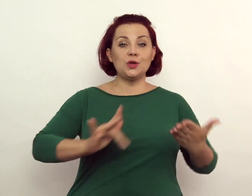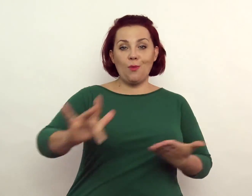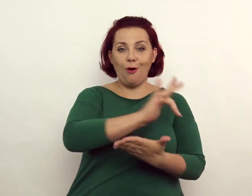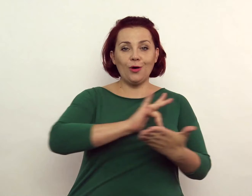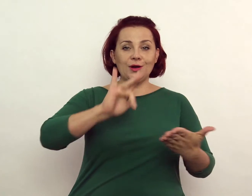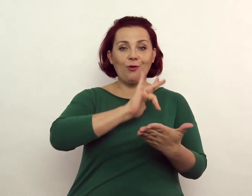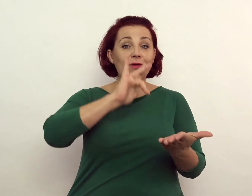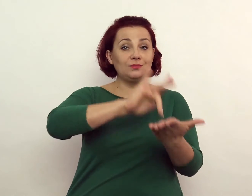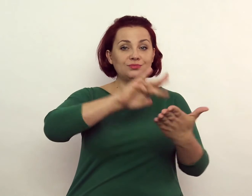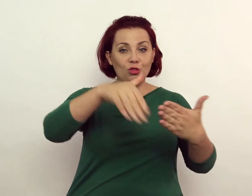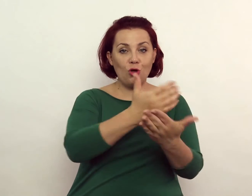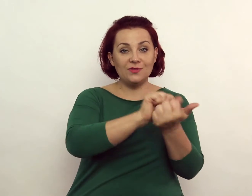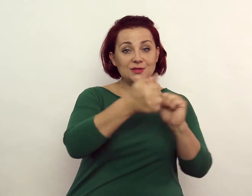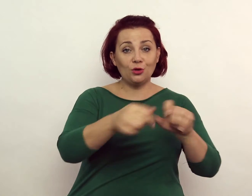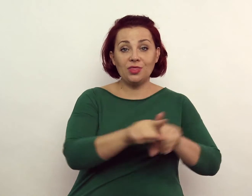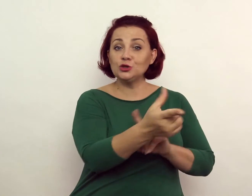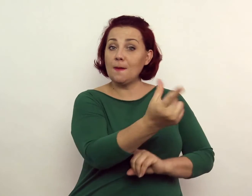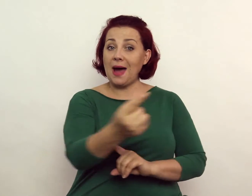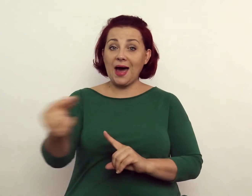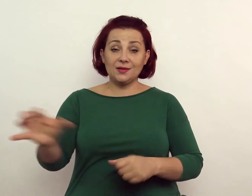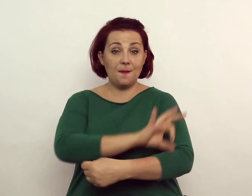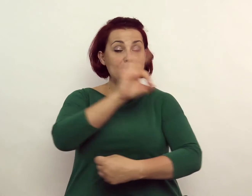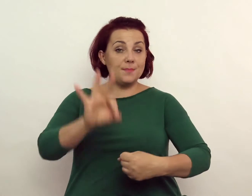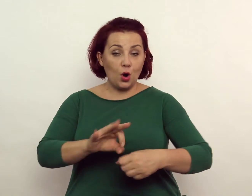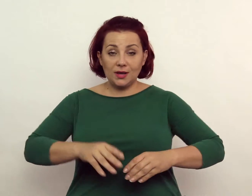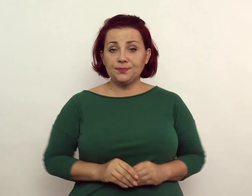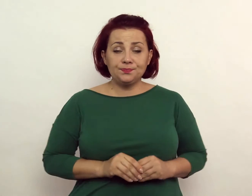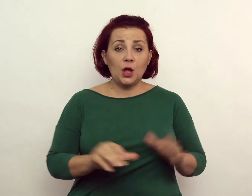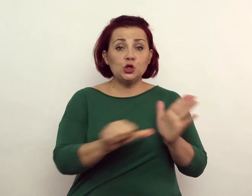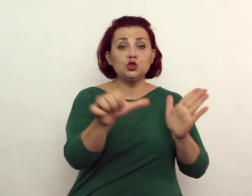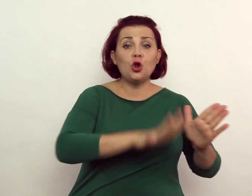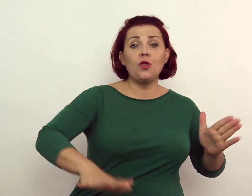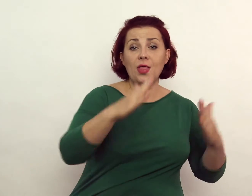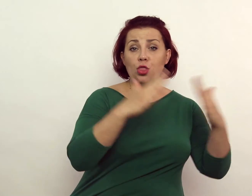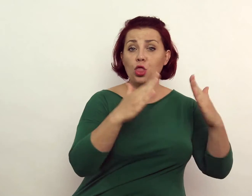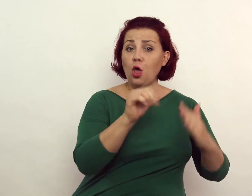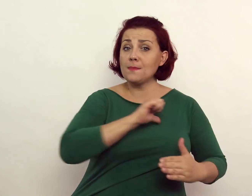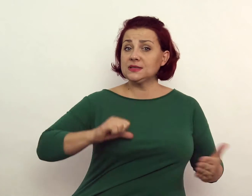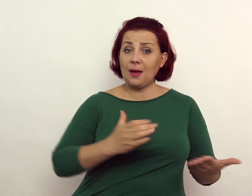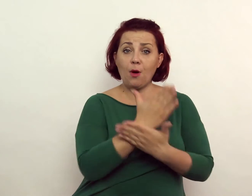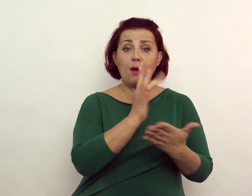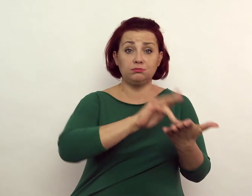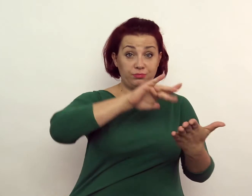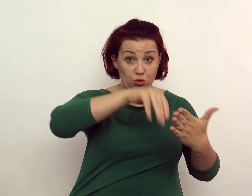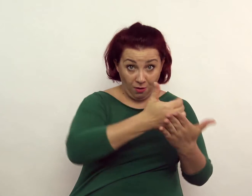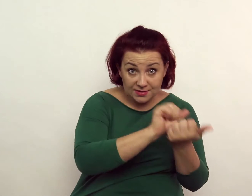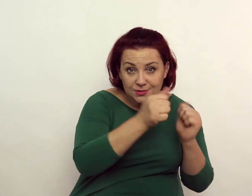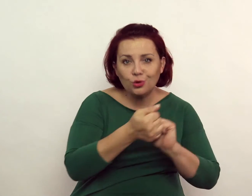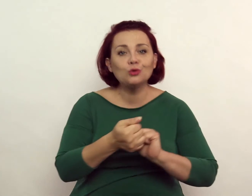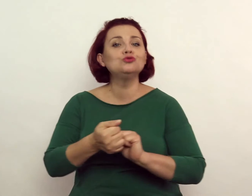Muzeum Okręgowe w Nowym Sączu oraz partnerzy projektu Środowiskowy Dom Samopomocy w Nowym Sączu